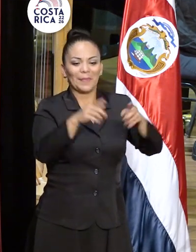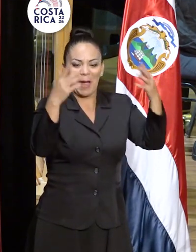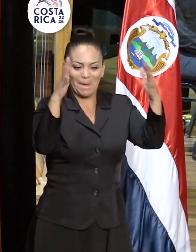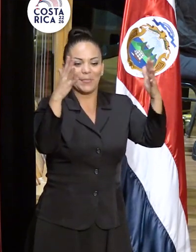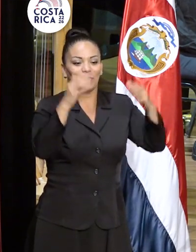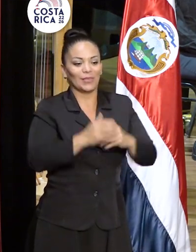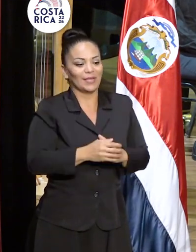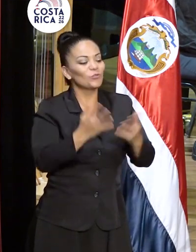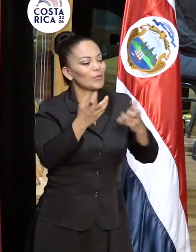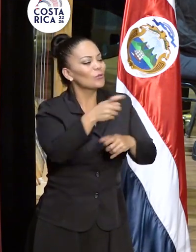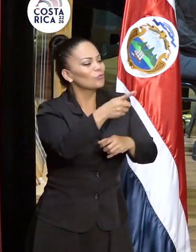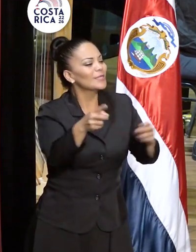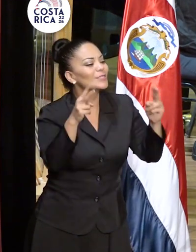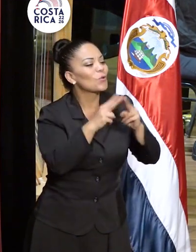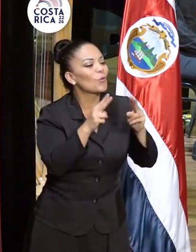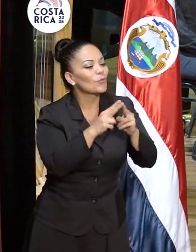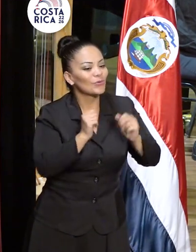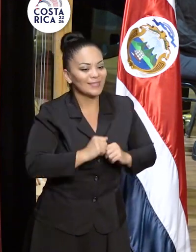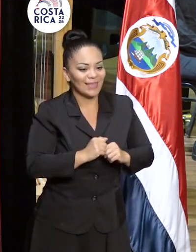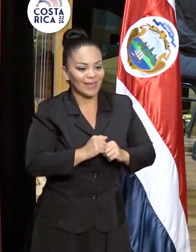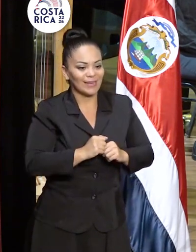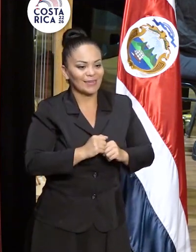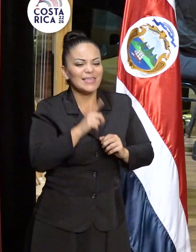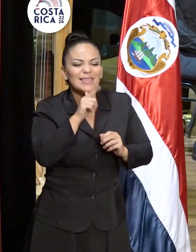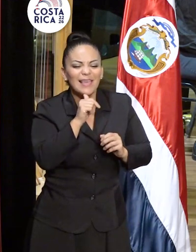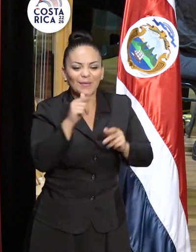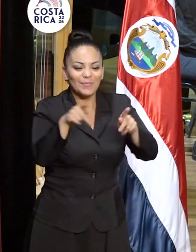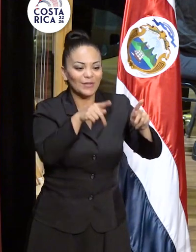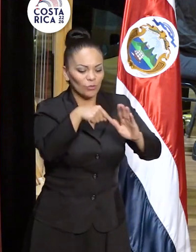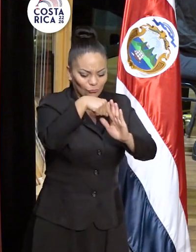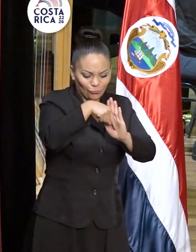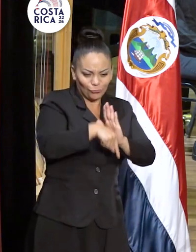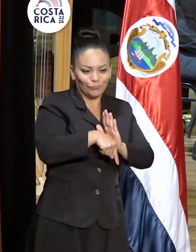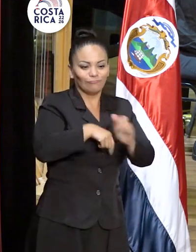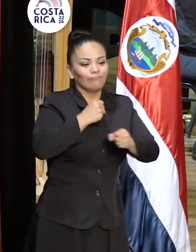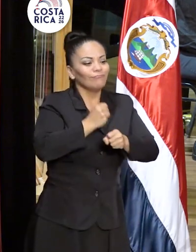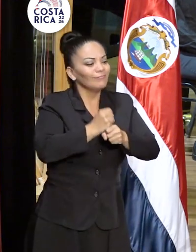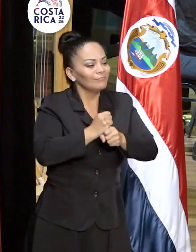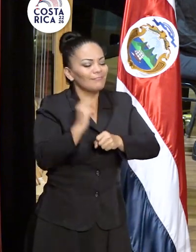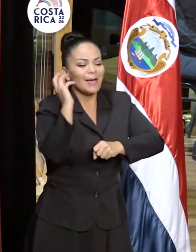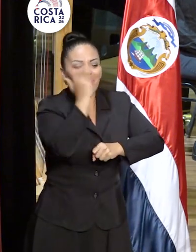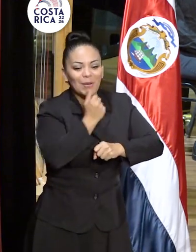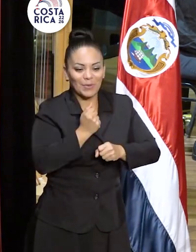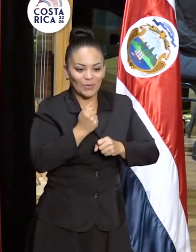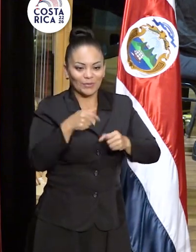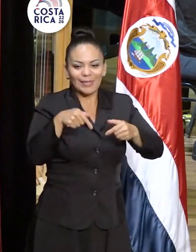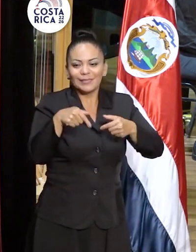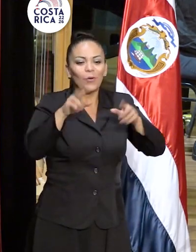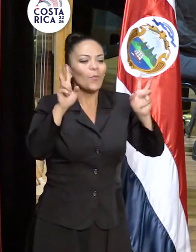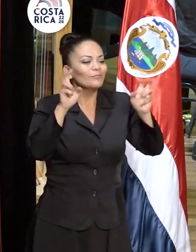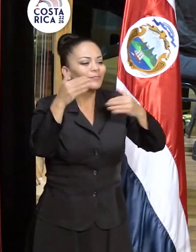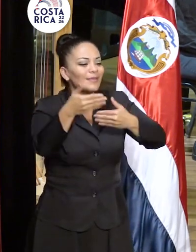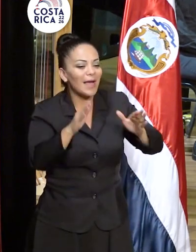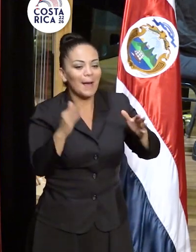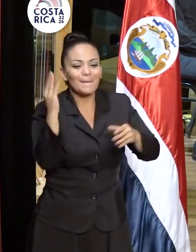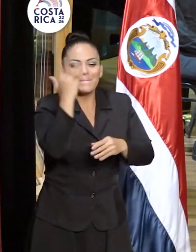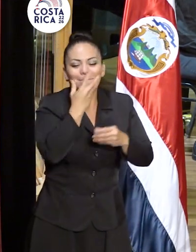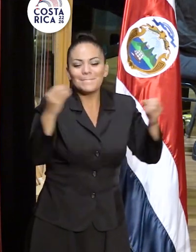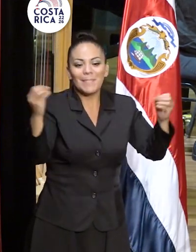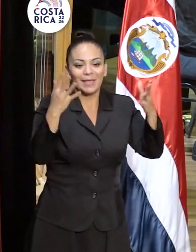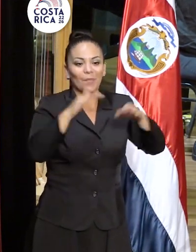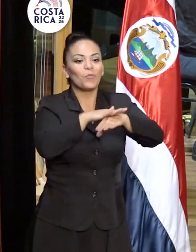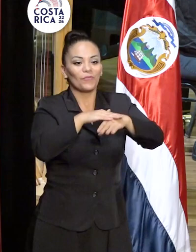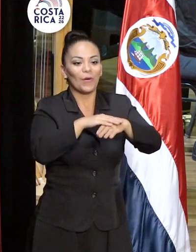Yo quiero que ustedes conozcan las entrañas del teatro, pero ¿quiénes operan esta maravillosa caja mágica? Por favor,